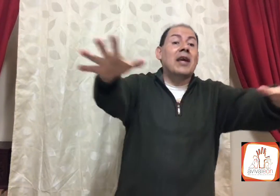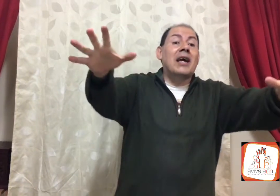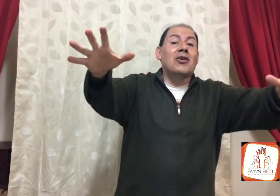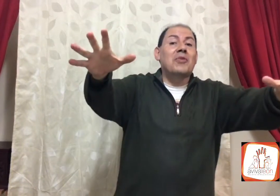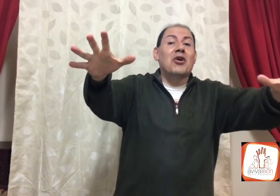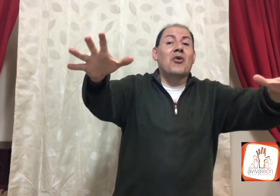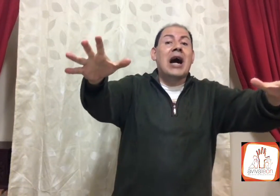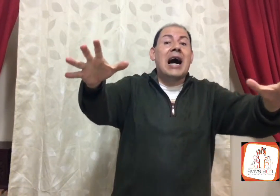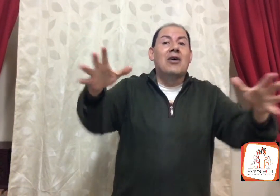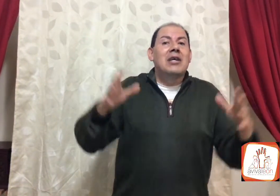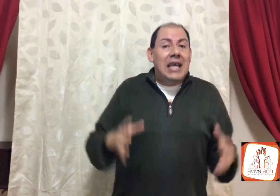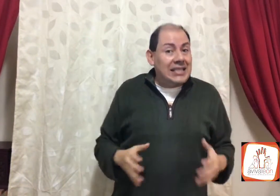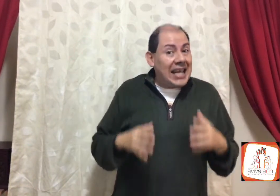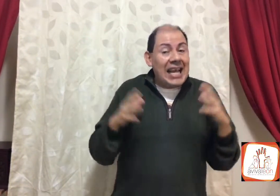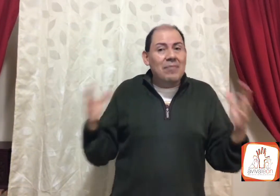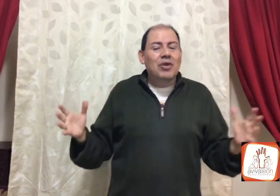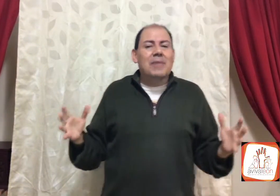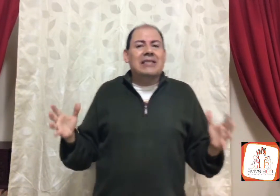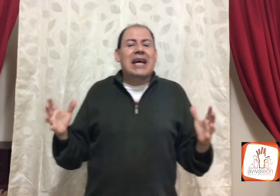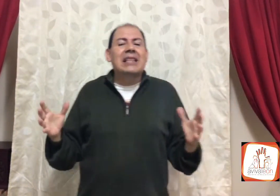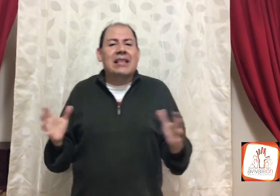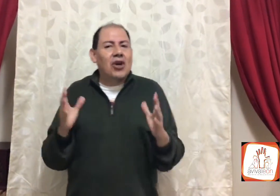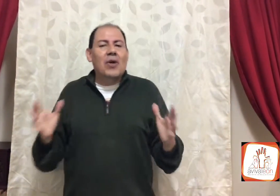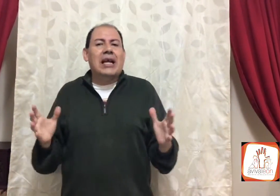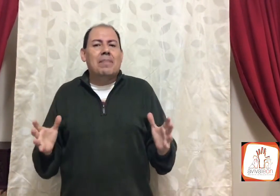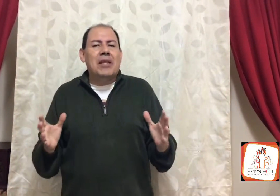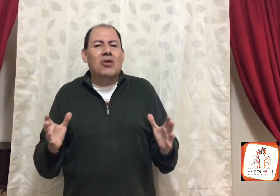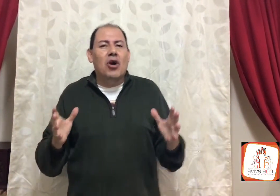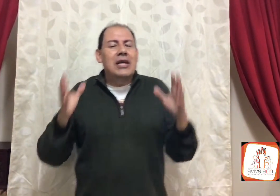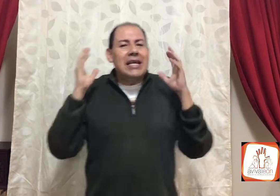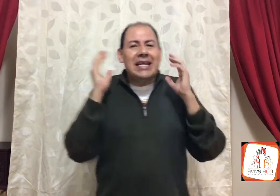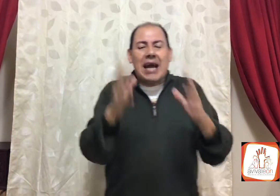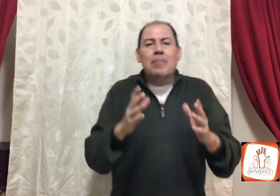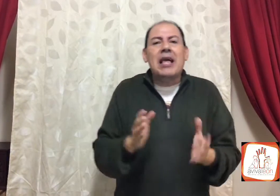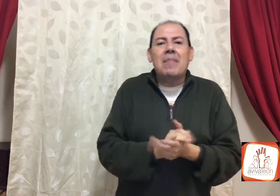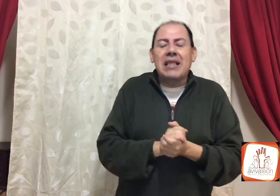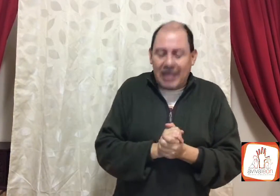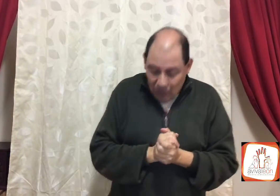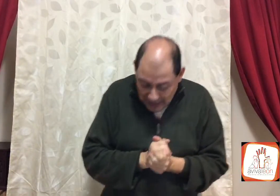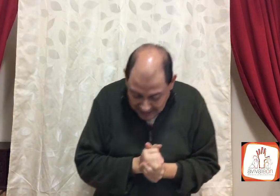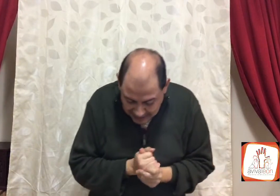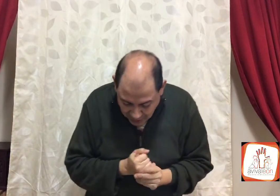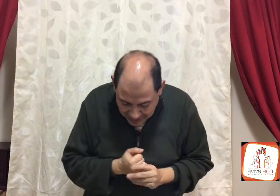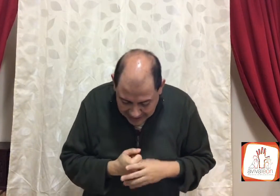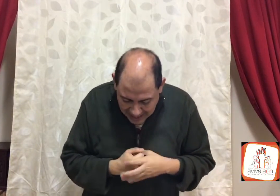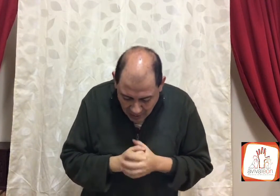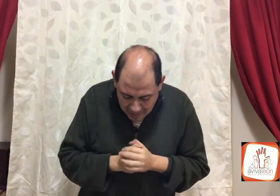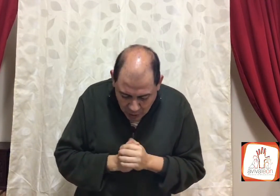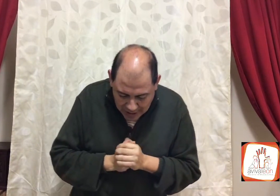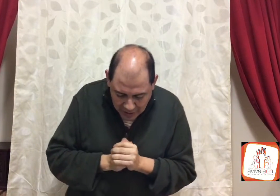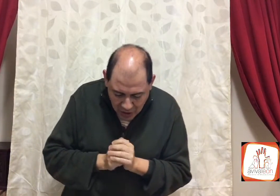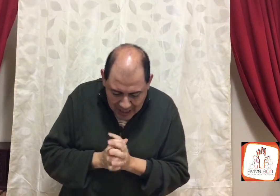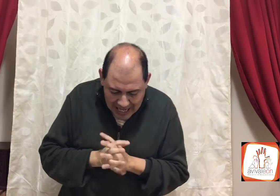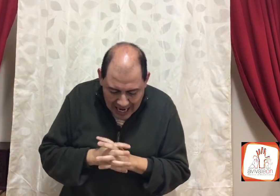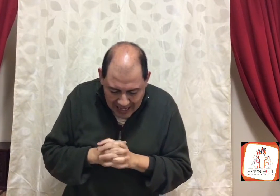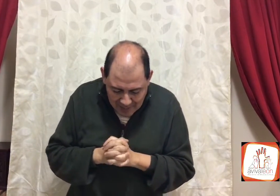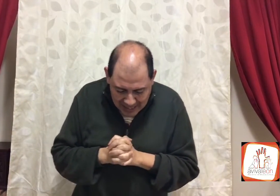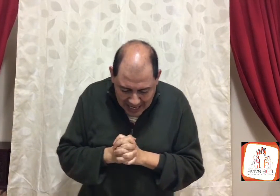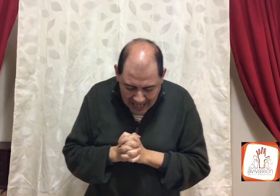digan conmigo guau. Sé que leímos bastante todo el capítulo, y rápidamente, tú que estás conectado, hay Monquirron, Kiari, Miguel,